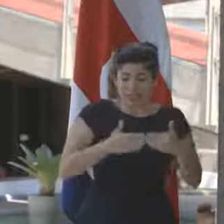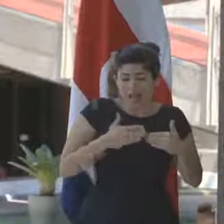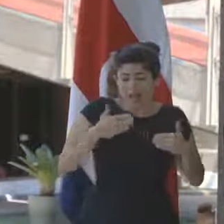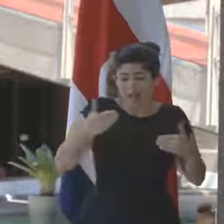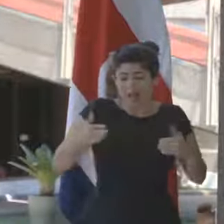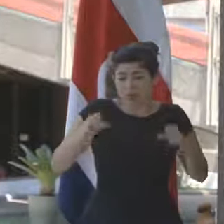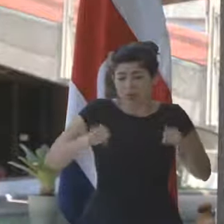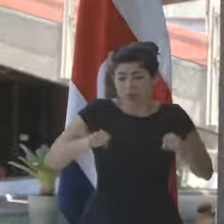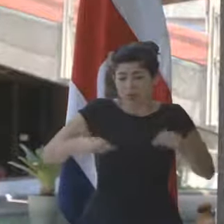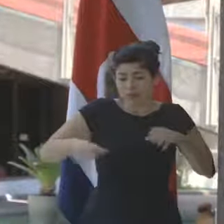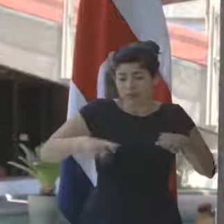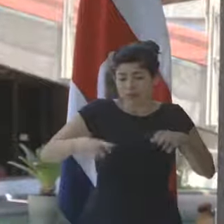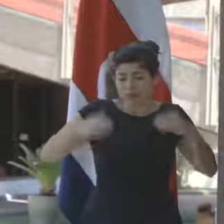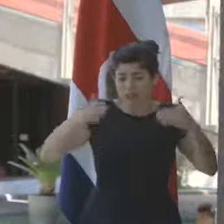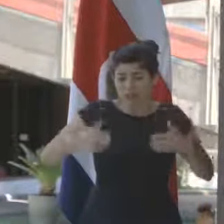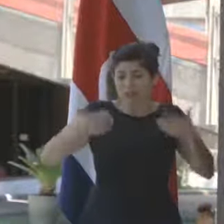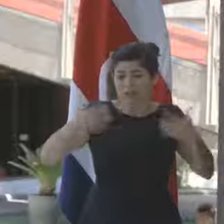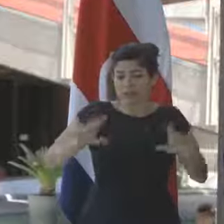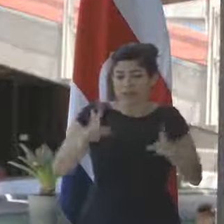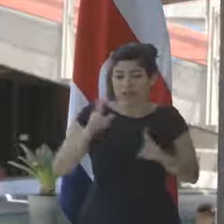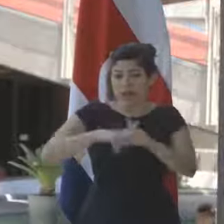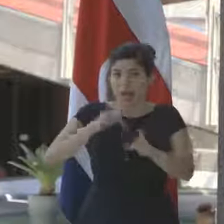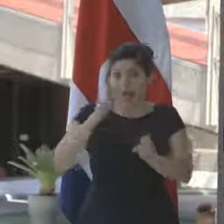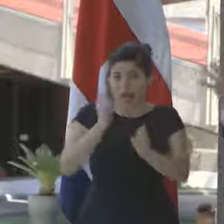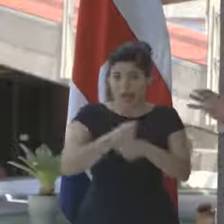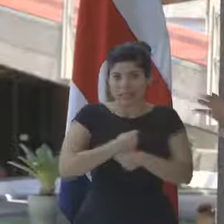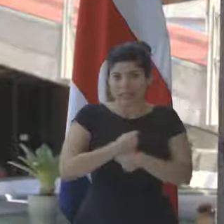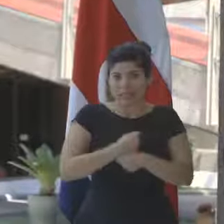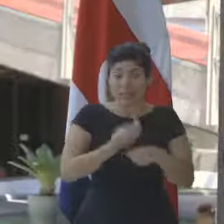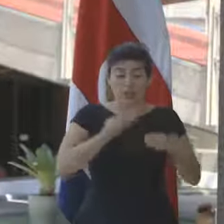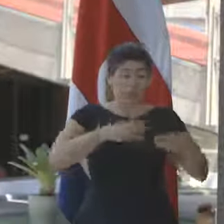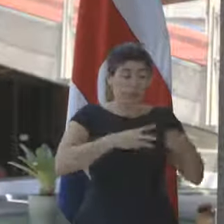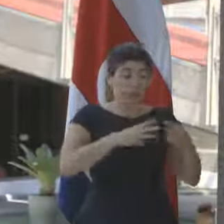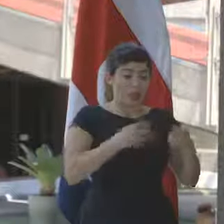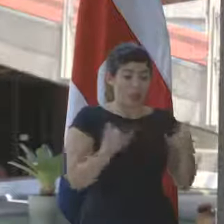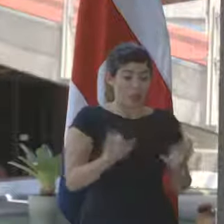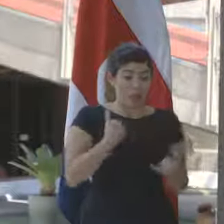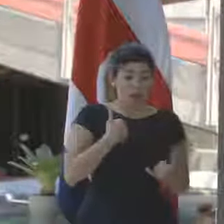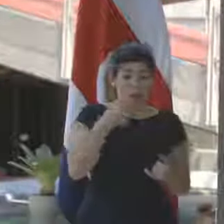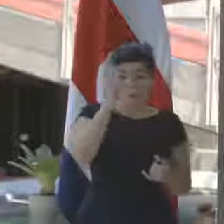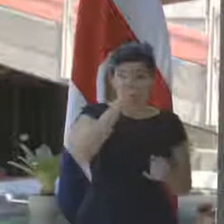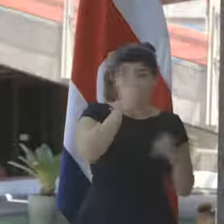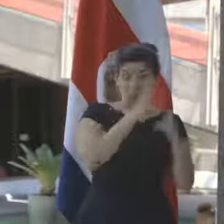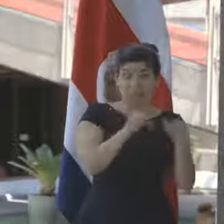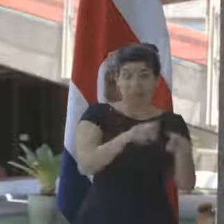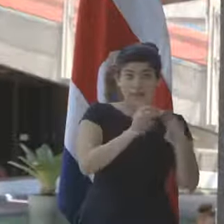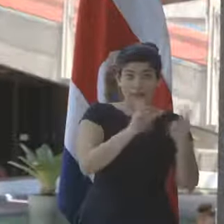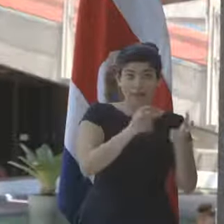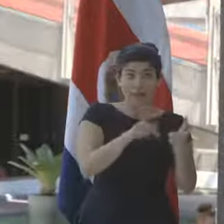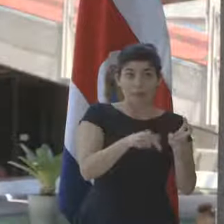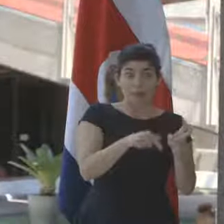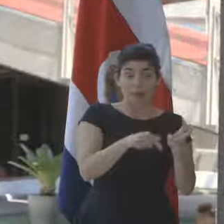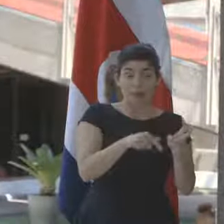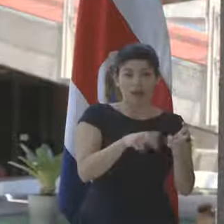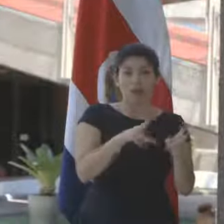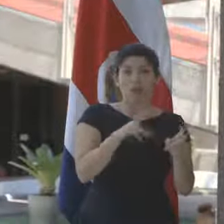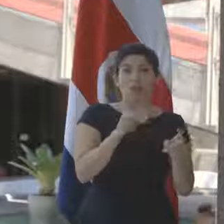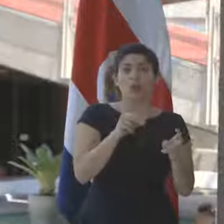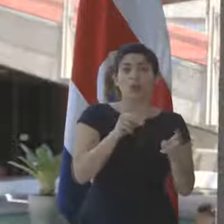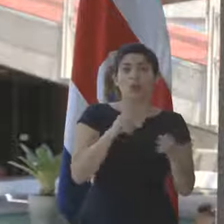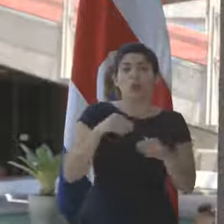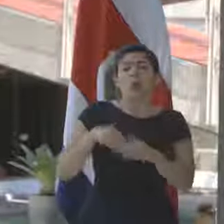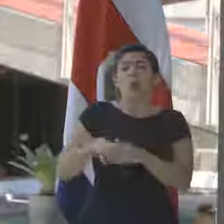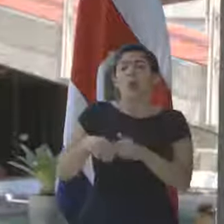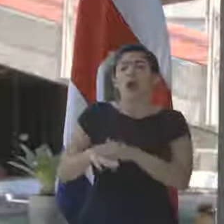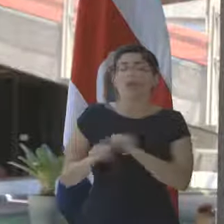acción y lo hemos ejecutado. En las medidas que tenemos acá para resolver el tema no nos hemos guardado nada,